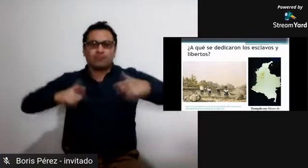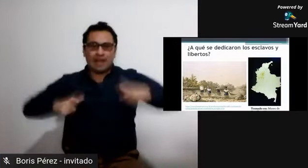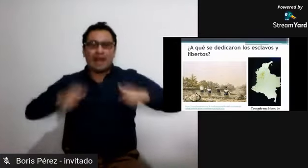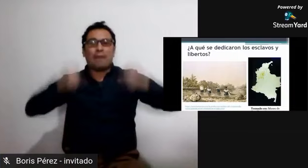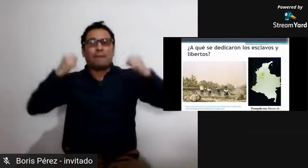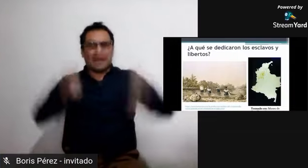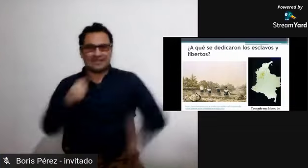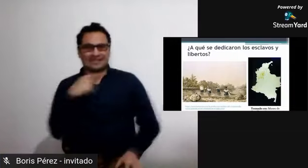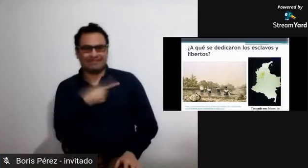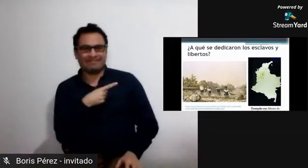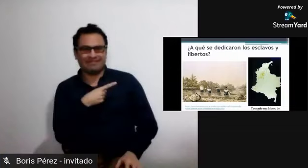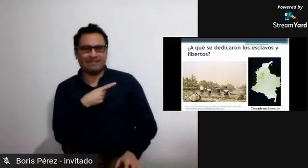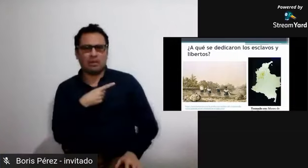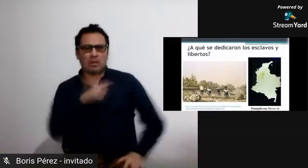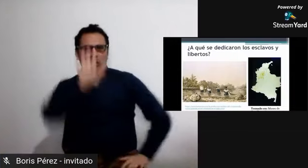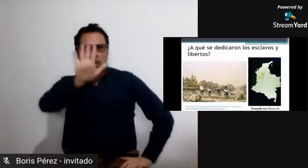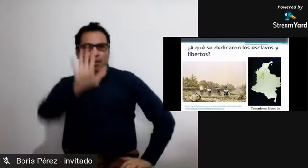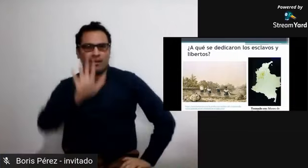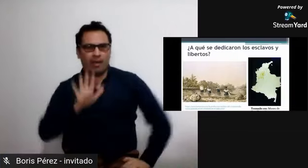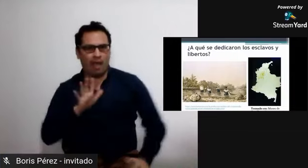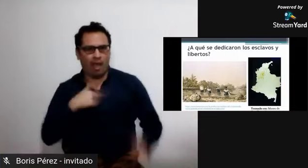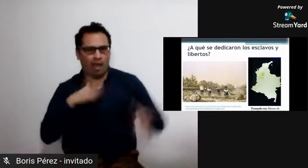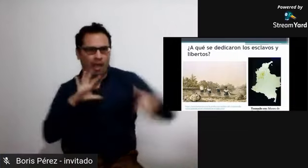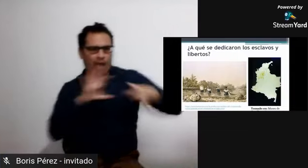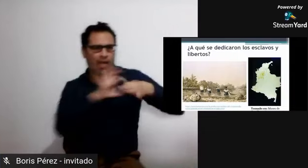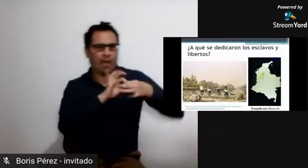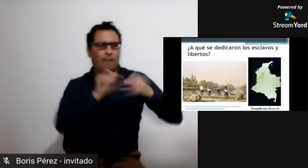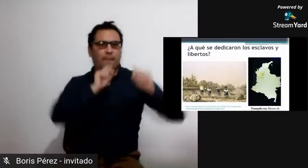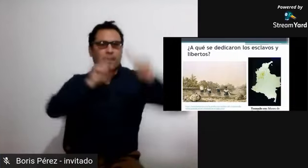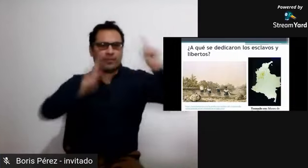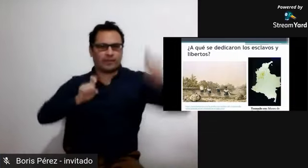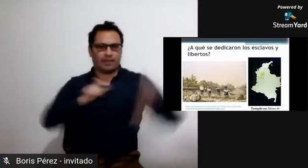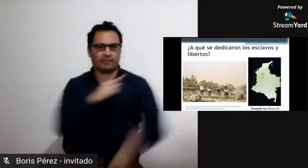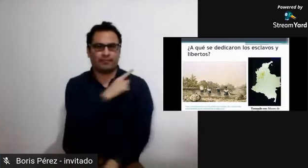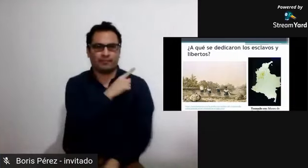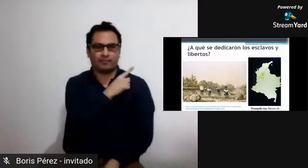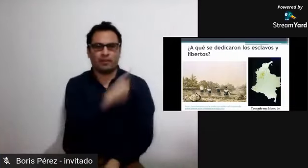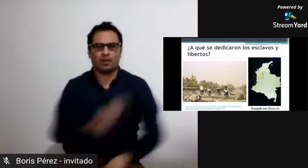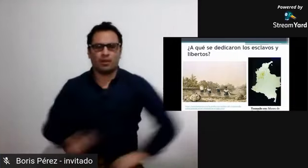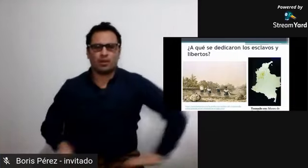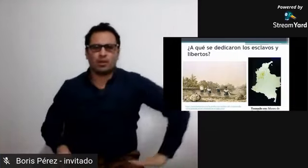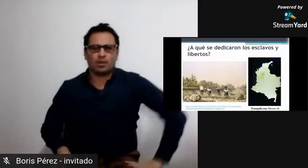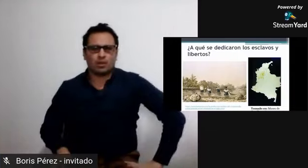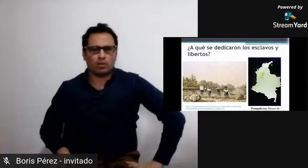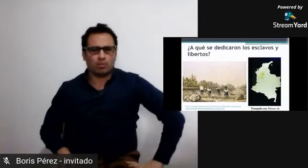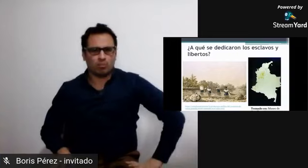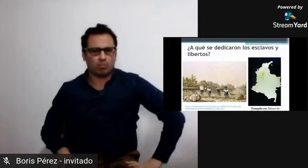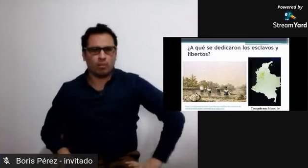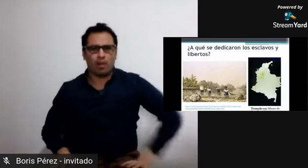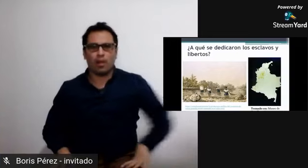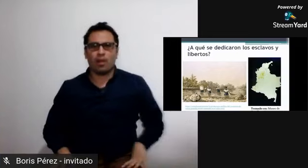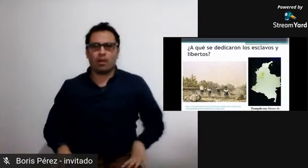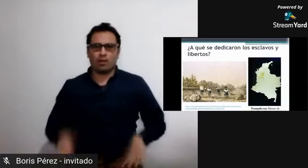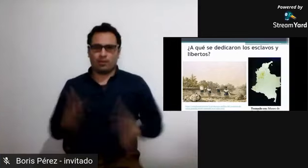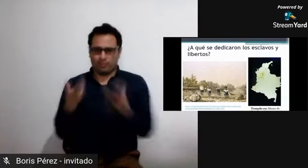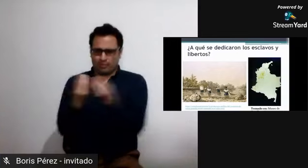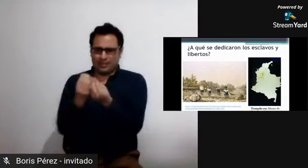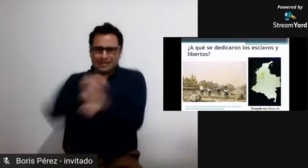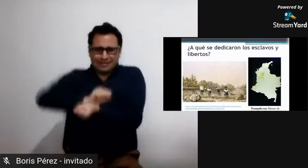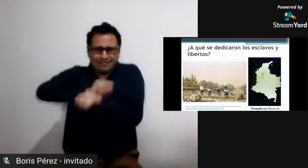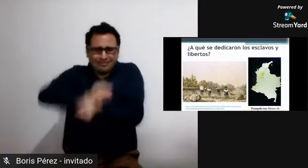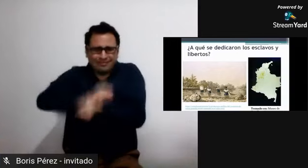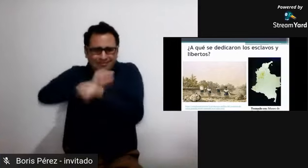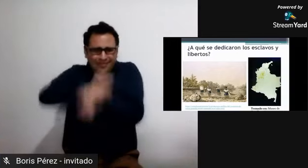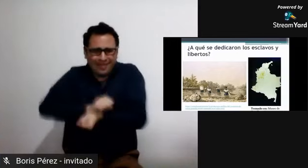sabemos de algunos metales que eran arrastrados por él las corrientes hídricas de nuestro país y también